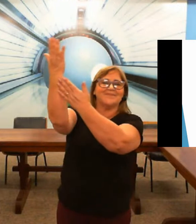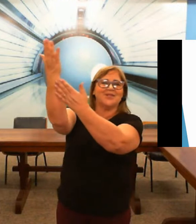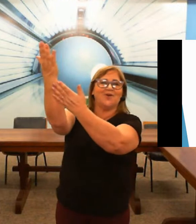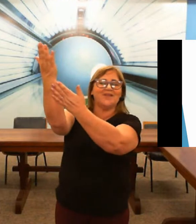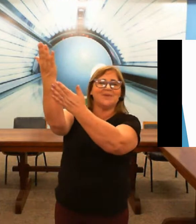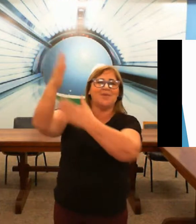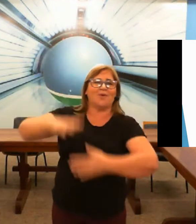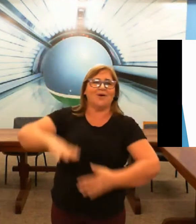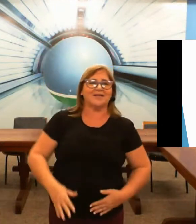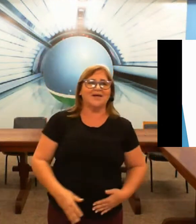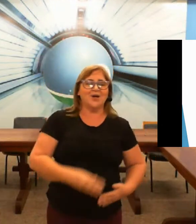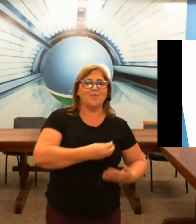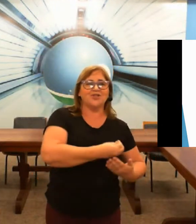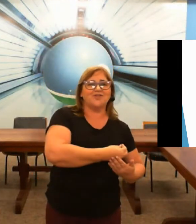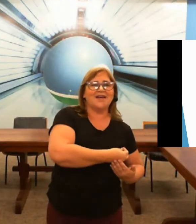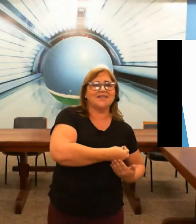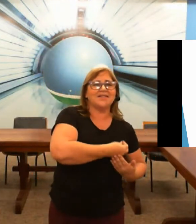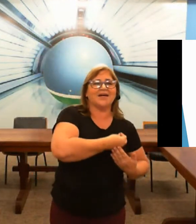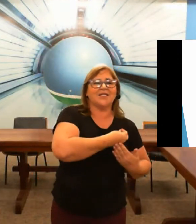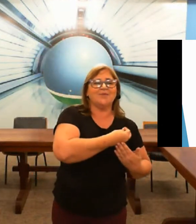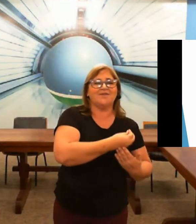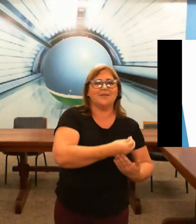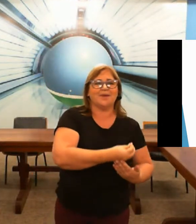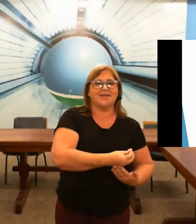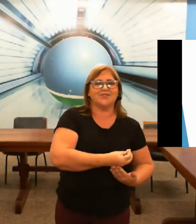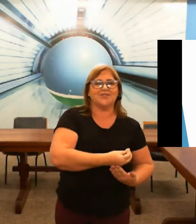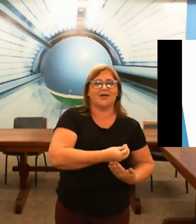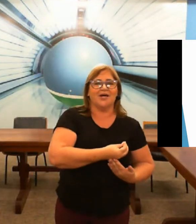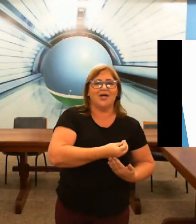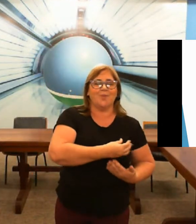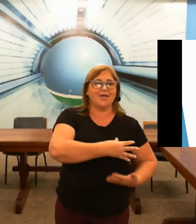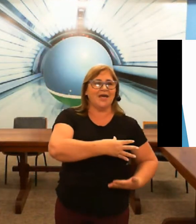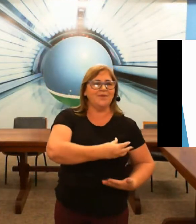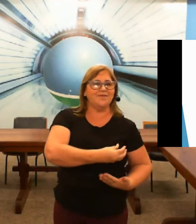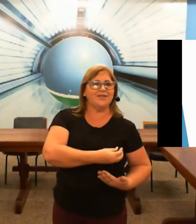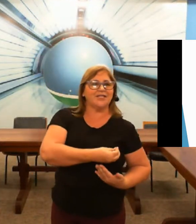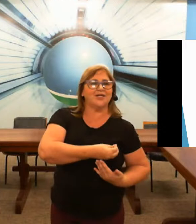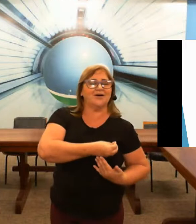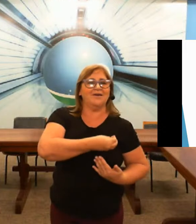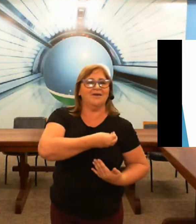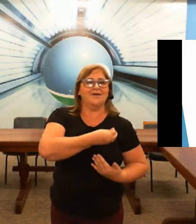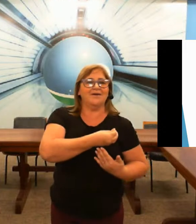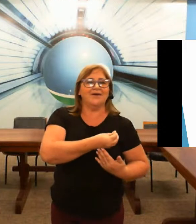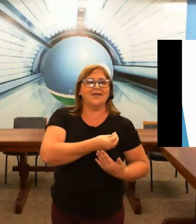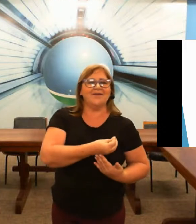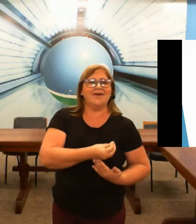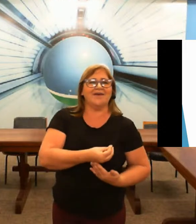Eu fiz a mesma coisa. Como se eu estivesse entregando a minha vida para Deus. Olha, eu peguei a minha vida aqui, e levei.